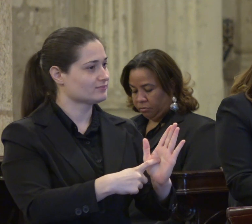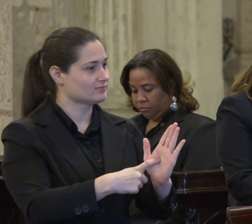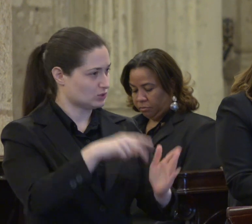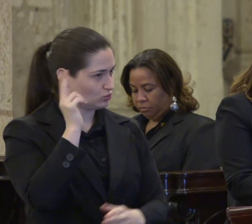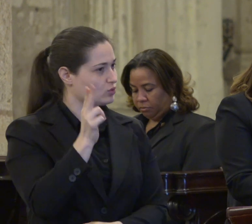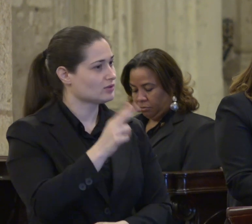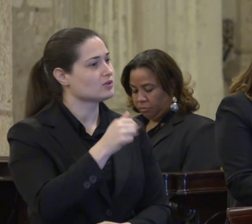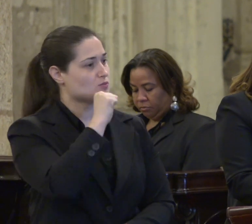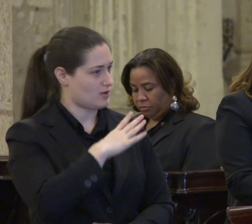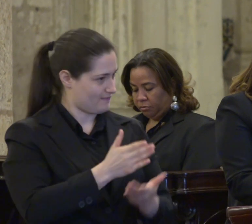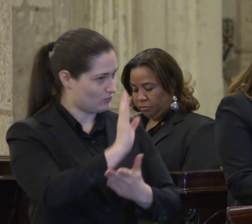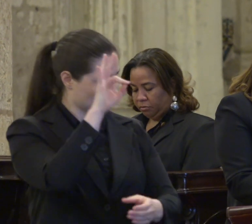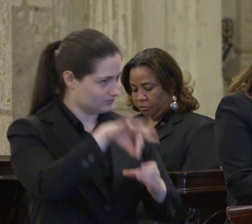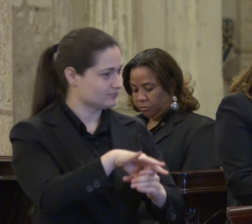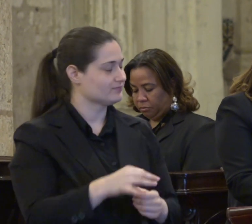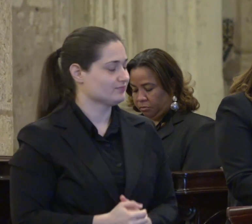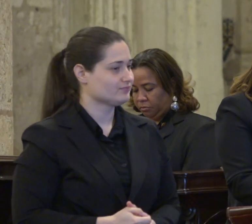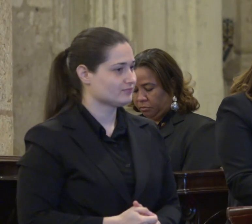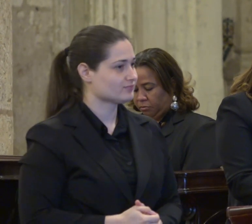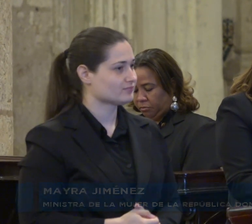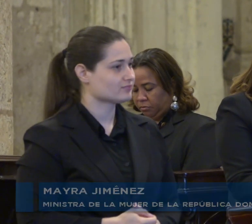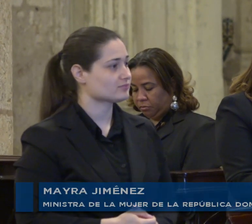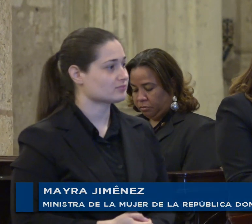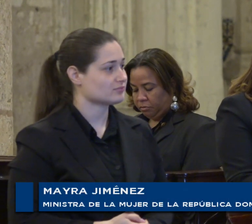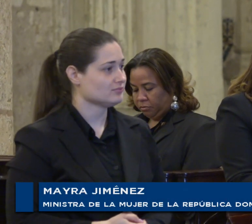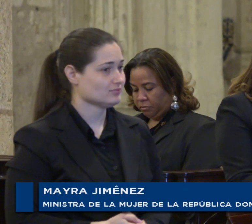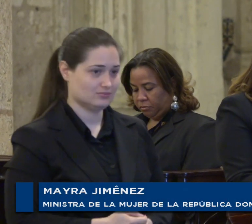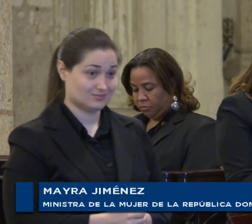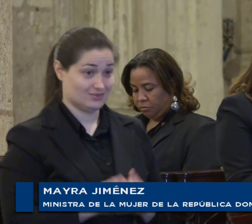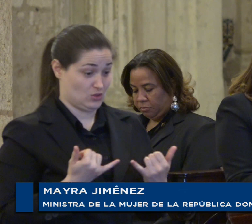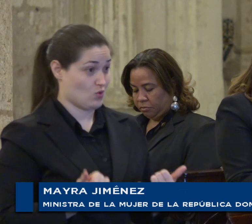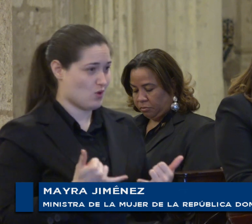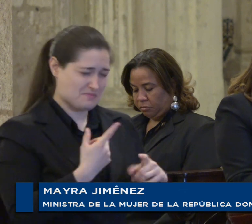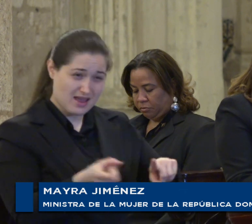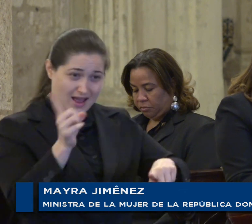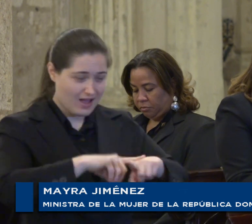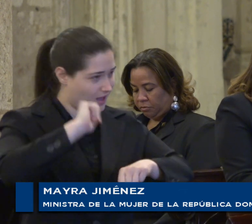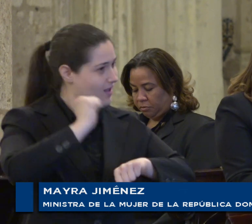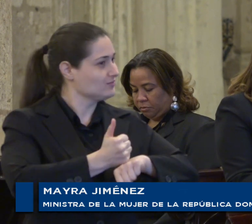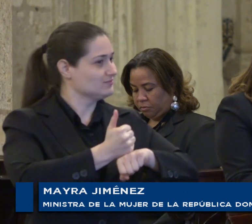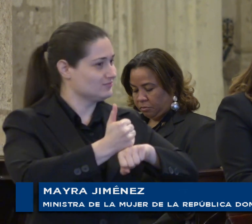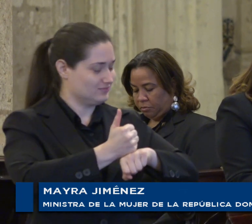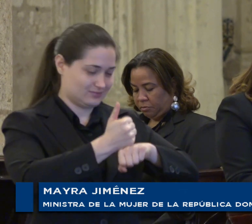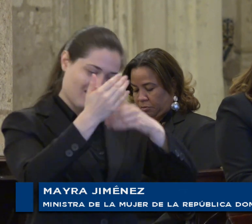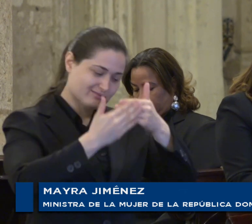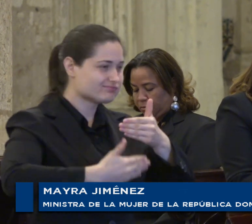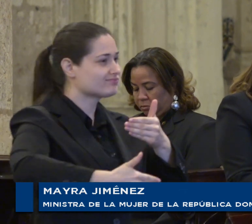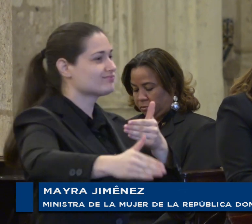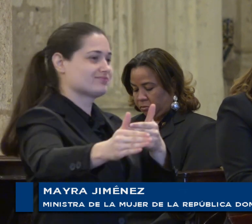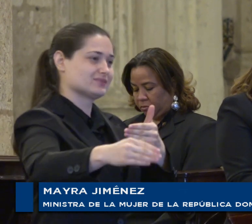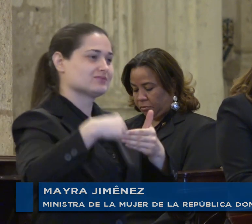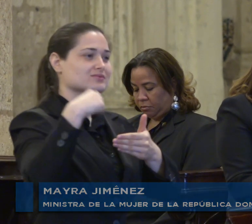Señoras y señores, decidimos dar inicio a esta conmemoración con un alto grado de solemnidad